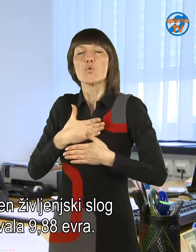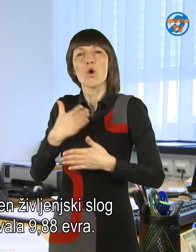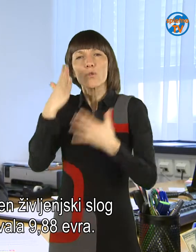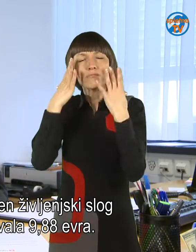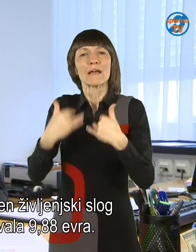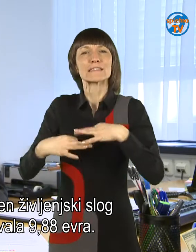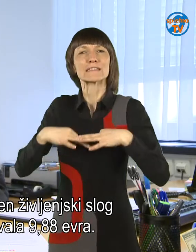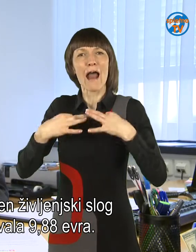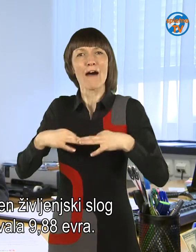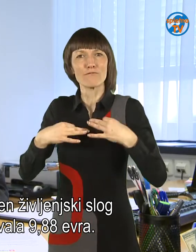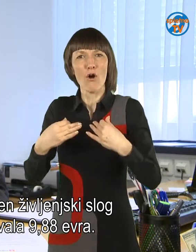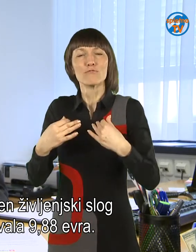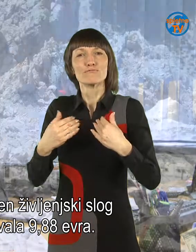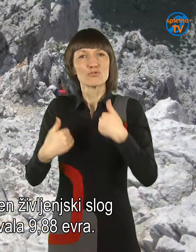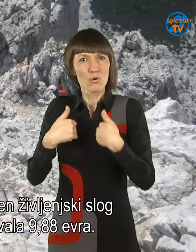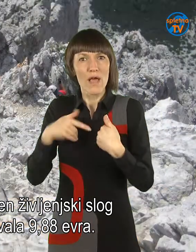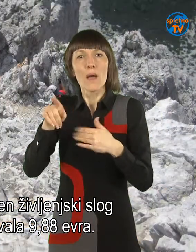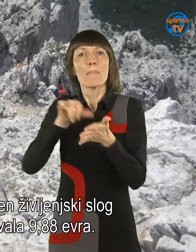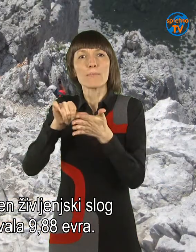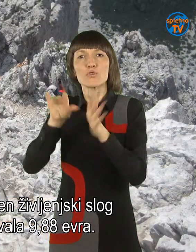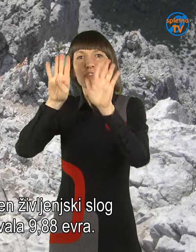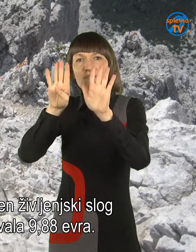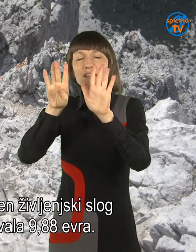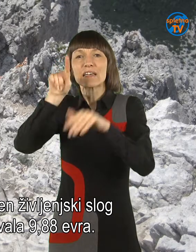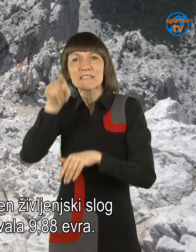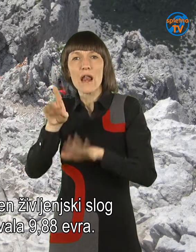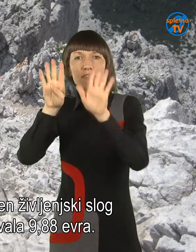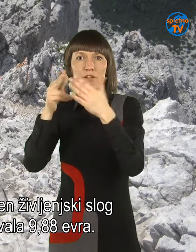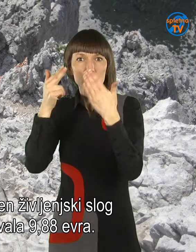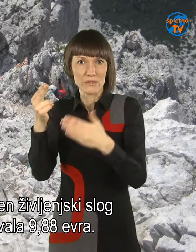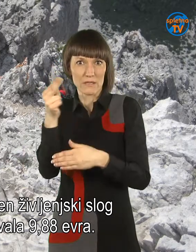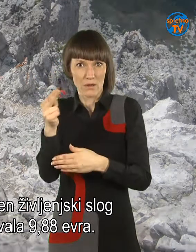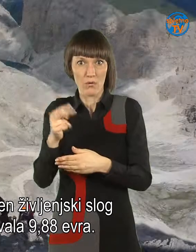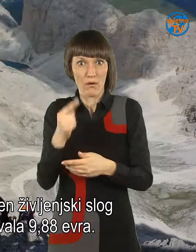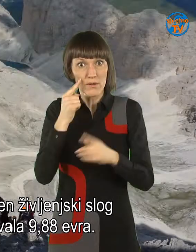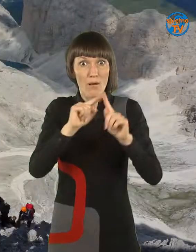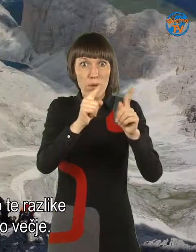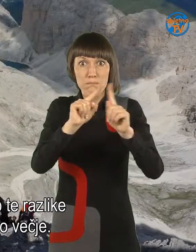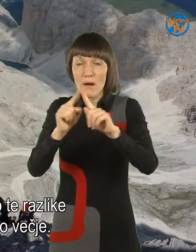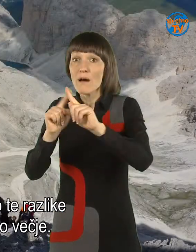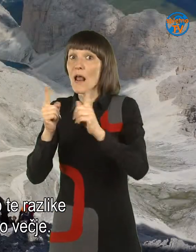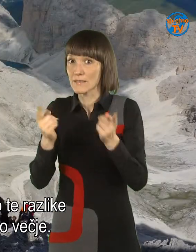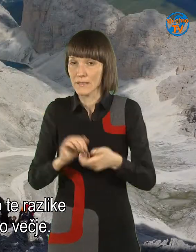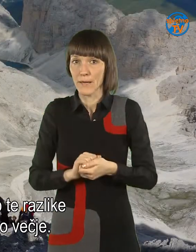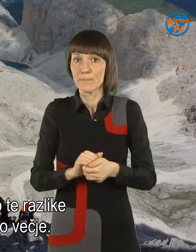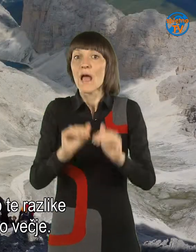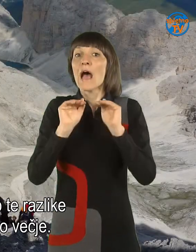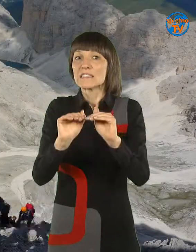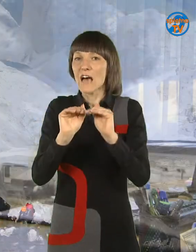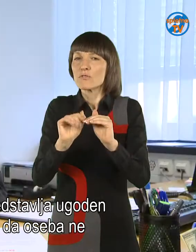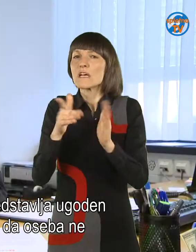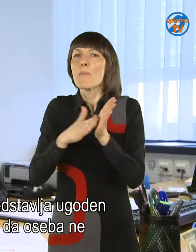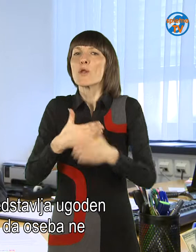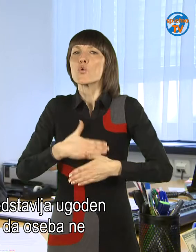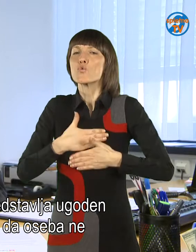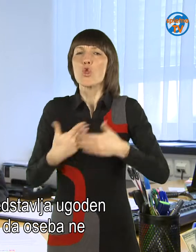nekad jih hkrati, pa bi plačala 9,88 evra. Se pravi, so te razlike kar konkretno večje. Za zavarovanje so predstavljajo ugoden življenski